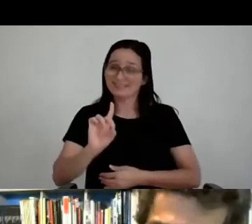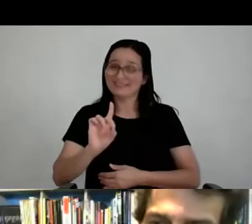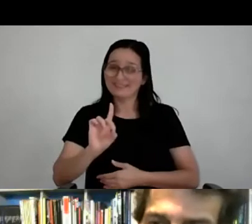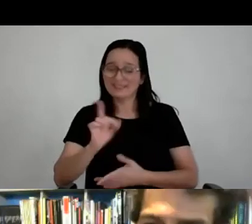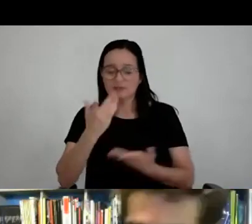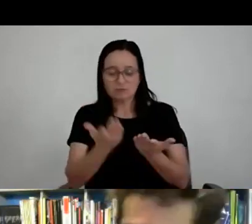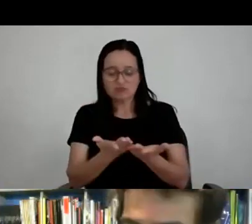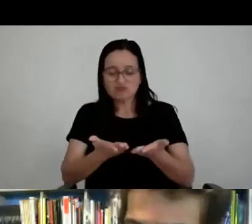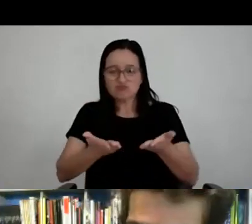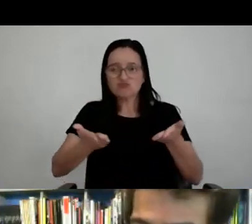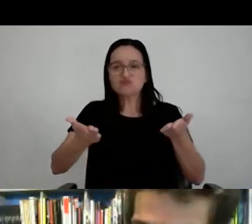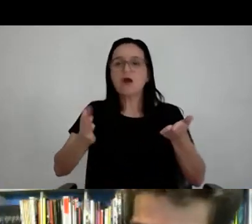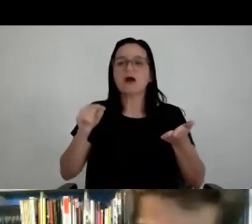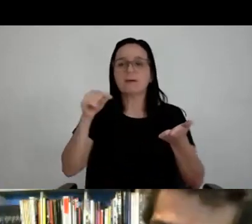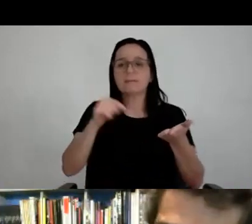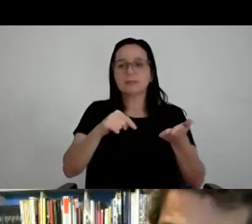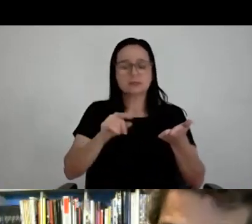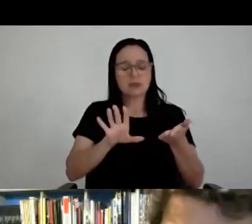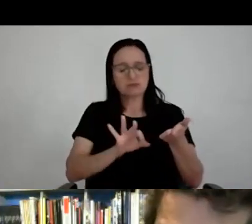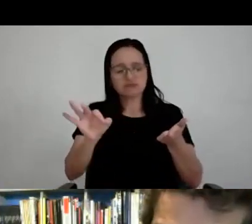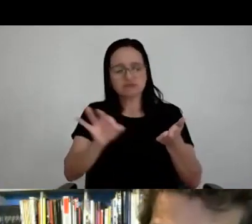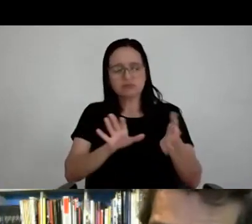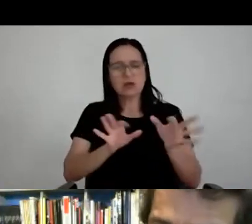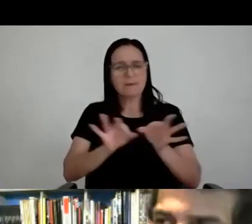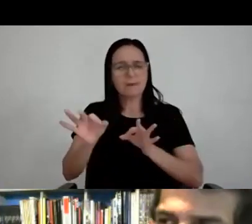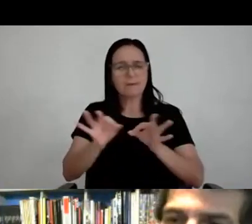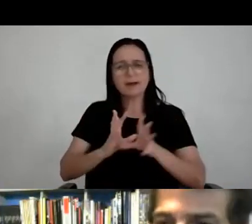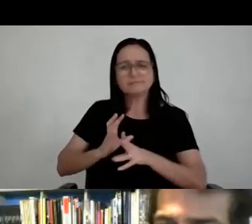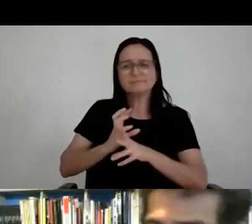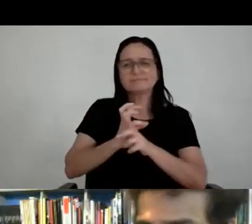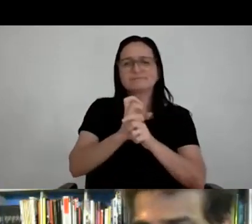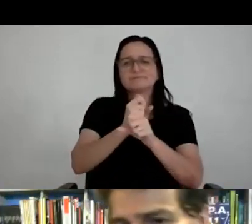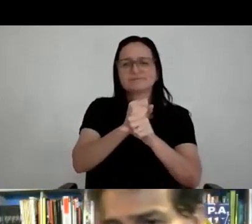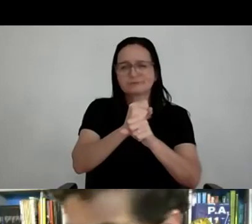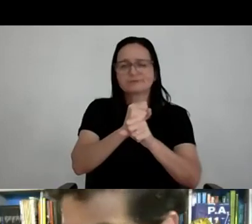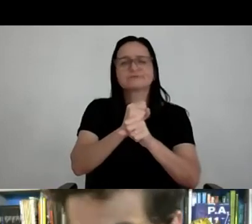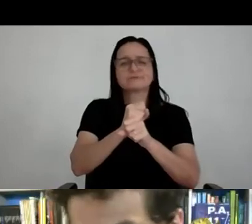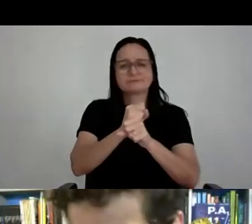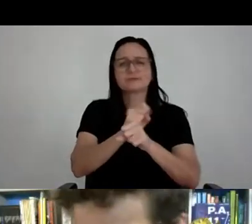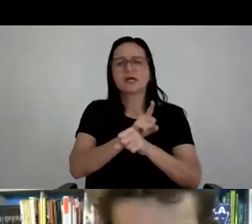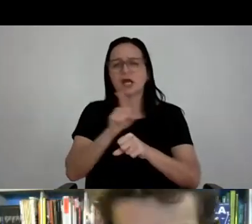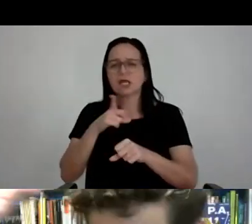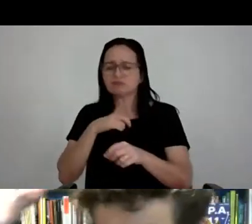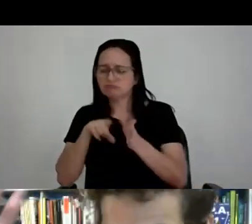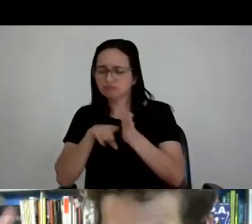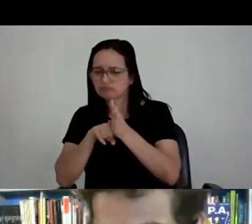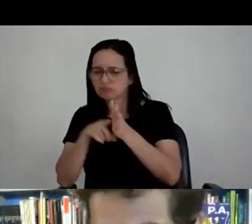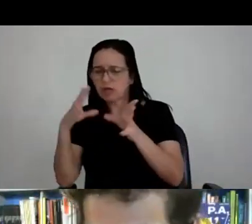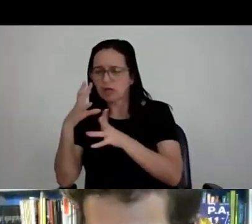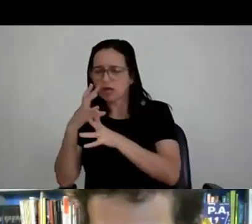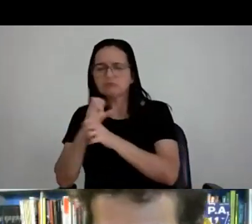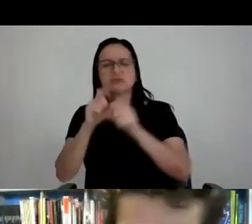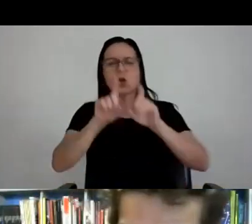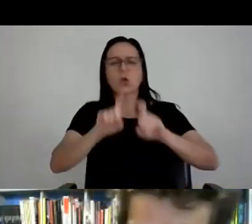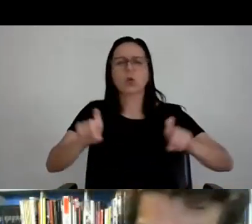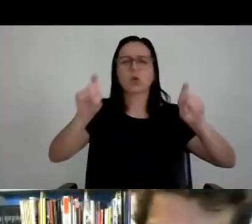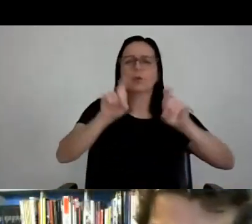toda a calandragem, todo o cálculo dela, gente entregou um 3D para o cara, o cara calculou, jogou para o computador e o computador começou a fabricar